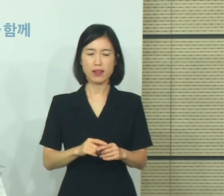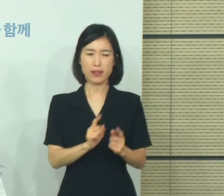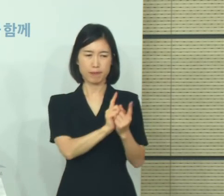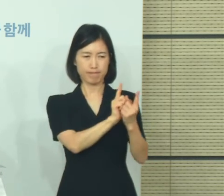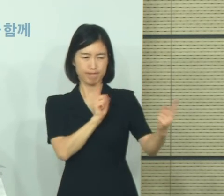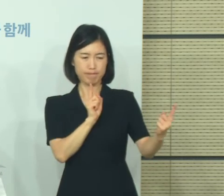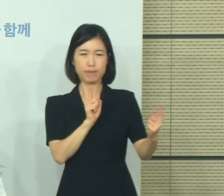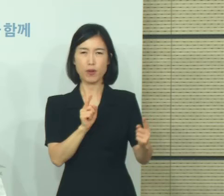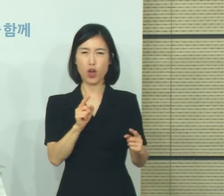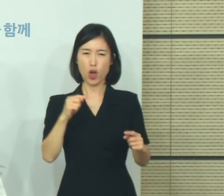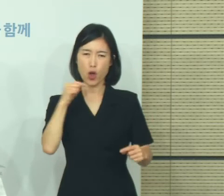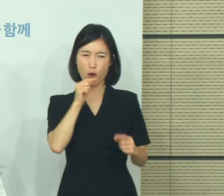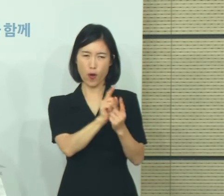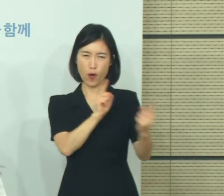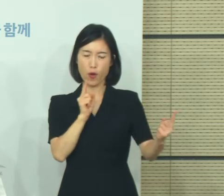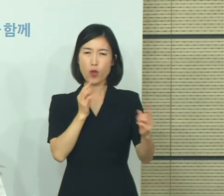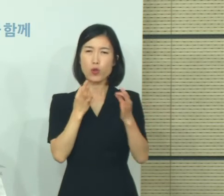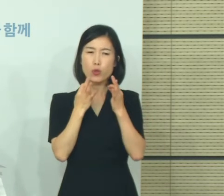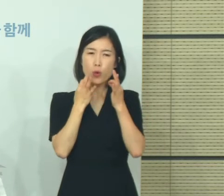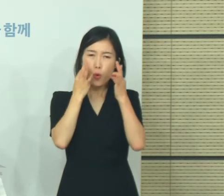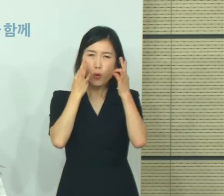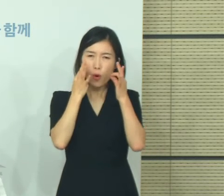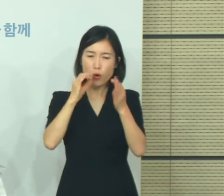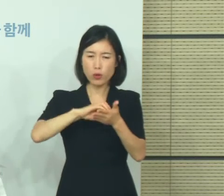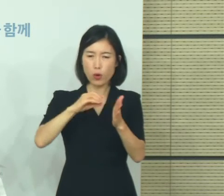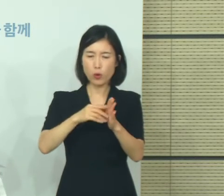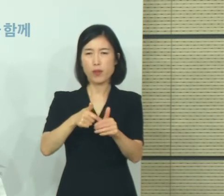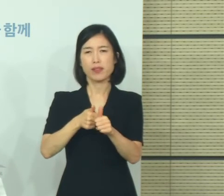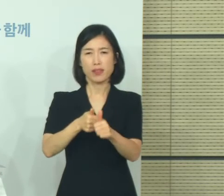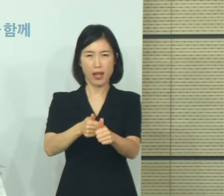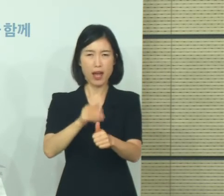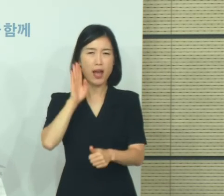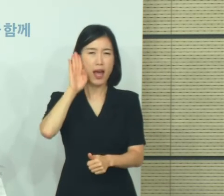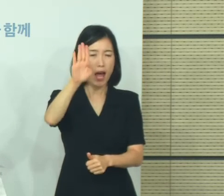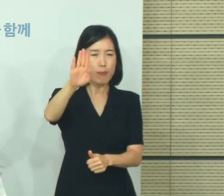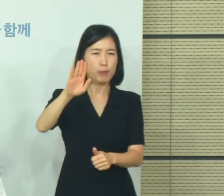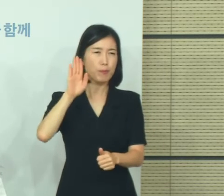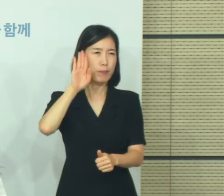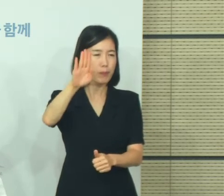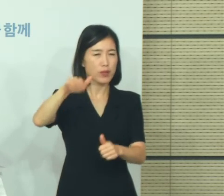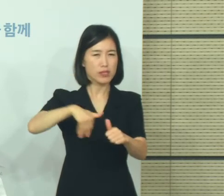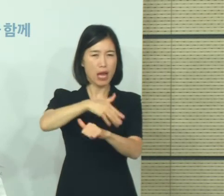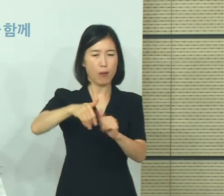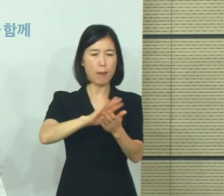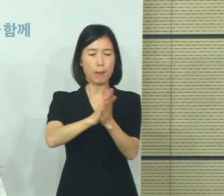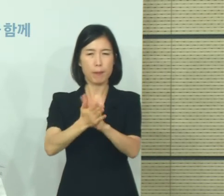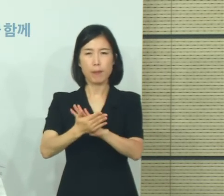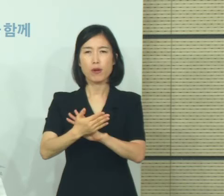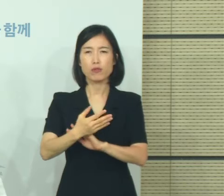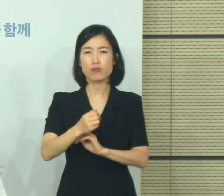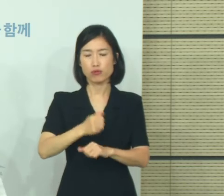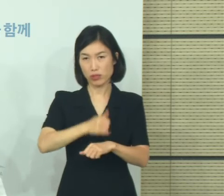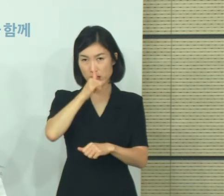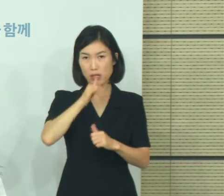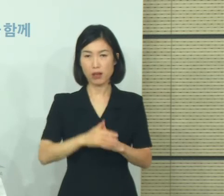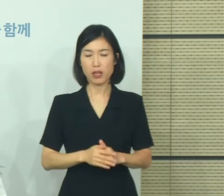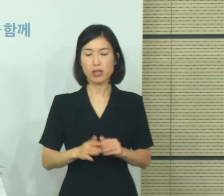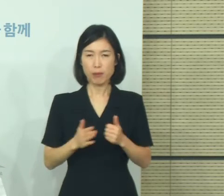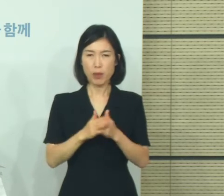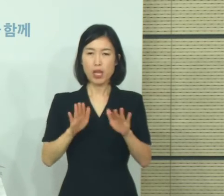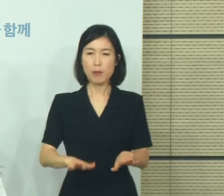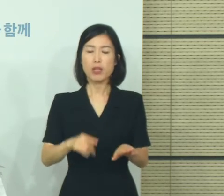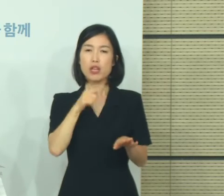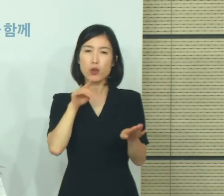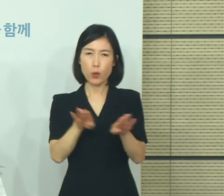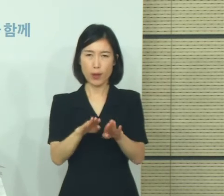사회적 그리두기 실천에 노력하느냐에 따라 앞으로의 사항이 달라질 수 있습니다. 이번 주말까지는 약속과